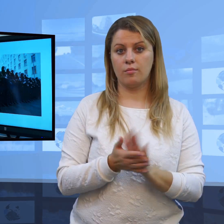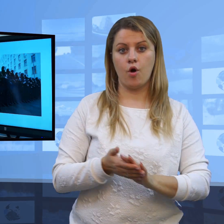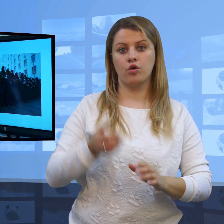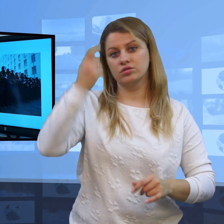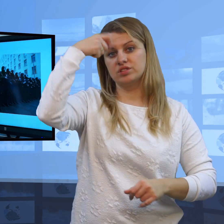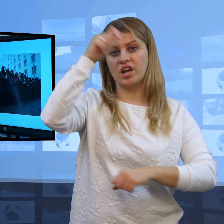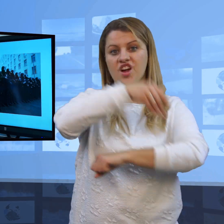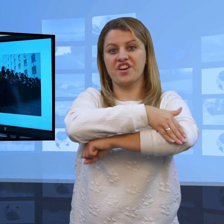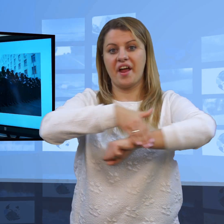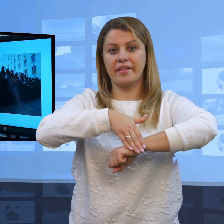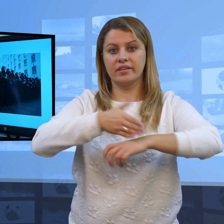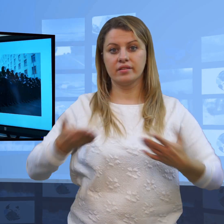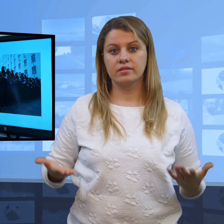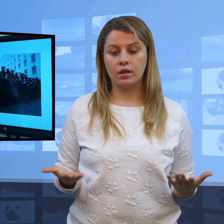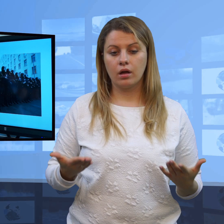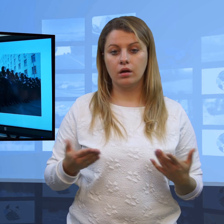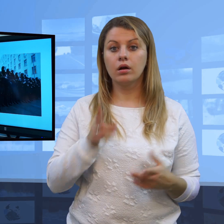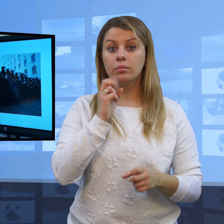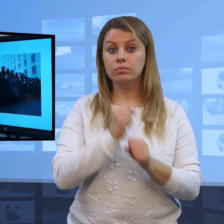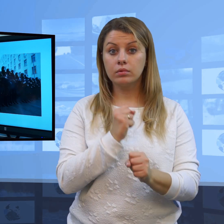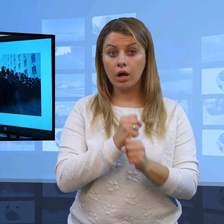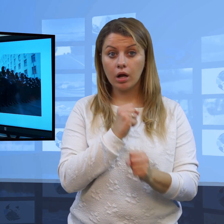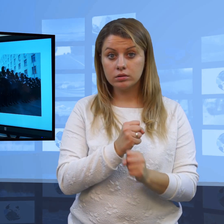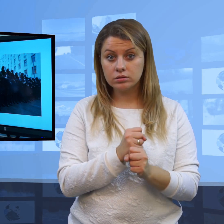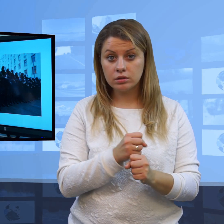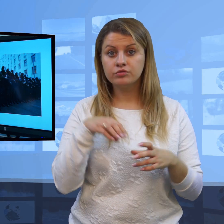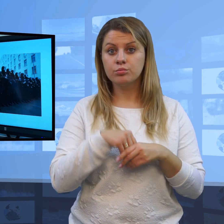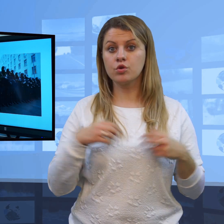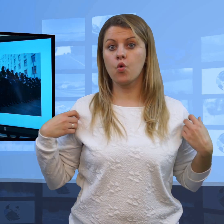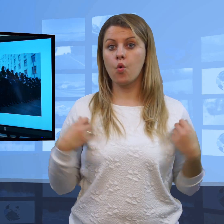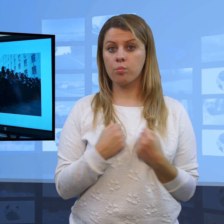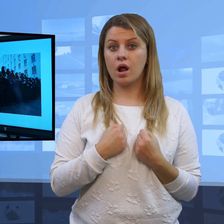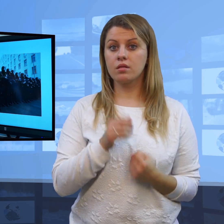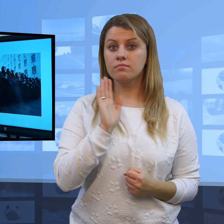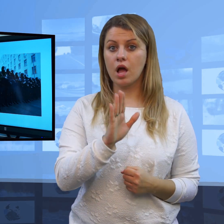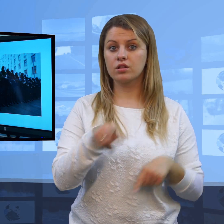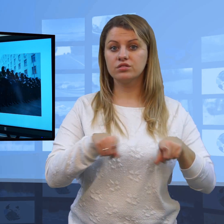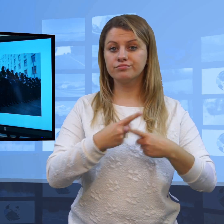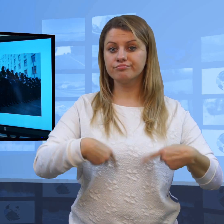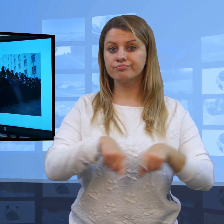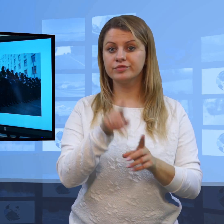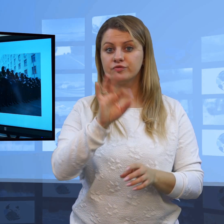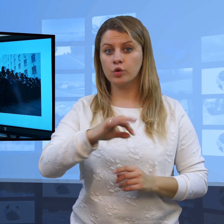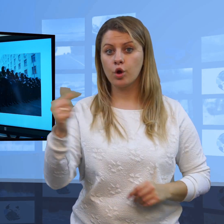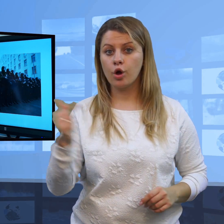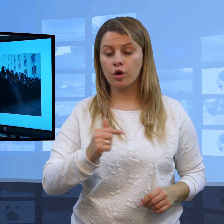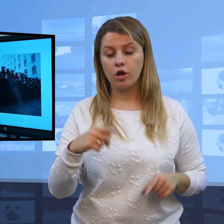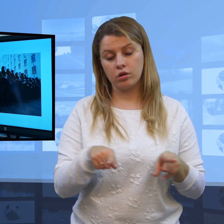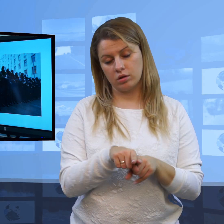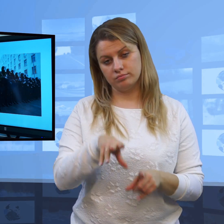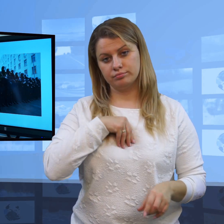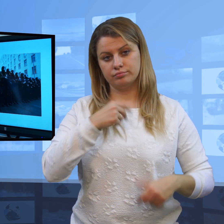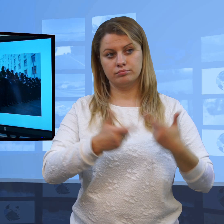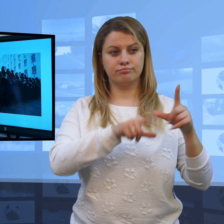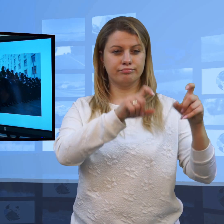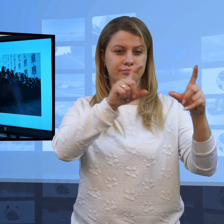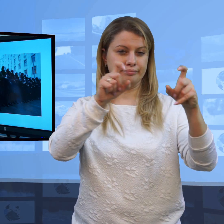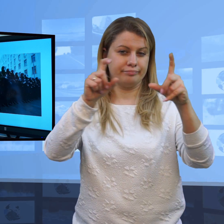straż graniczna. Jeżeli akurat są w pracy, czyli wykonują swoje obowiązki, można